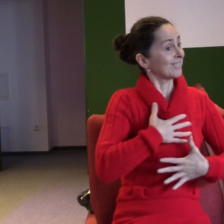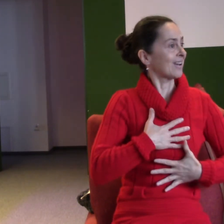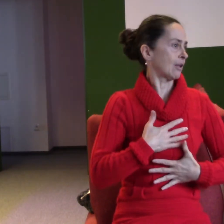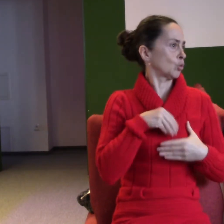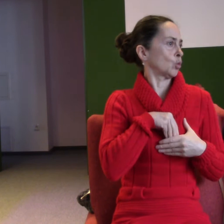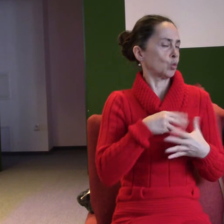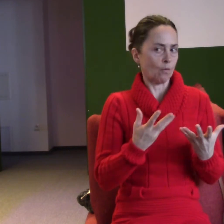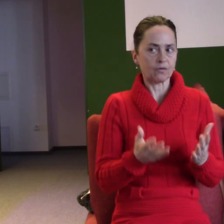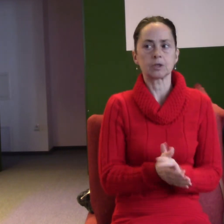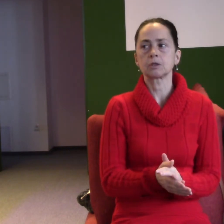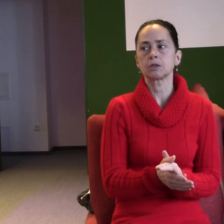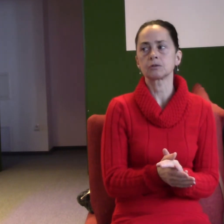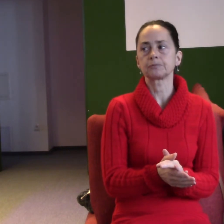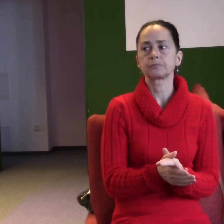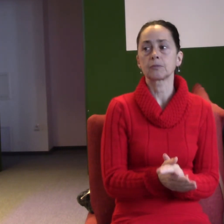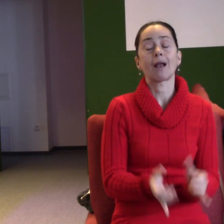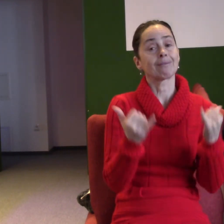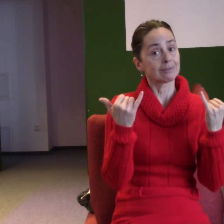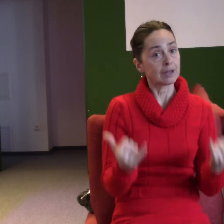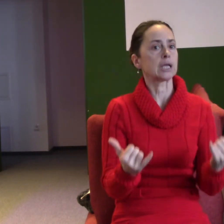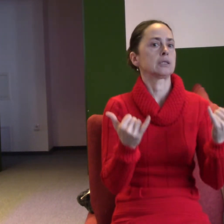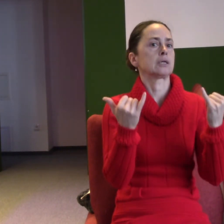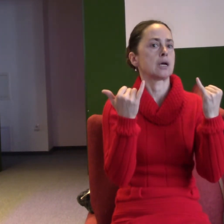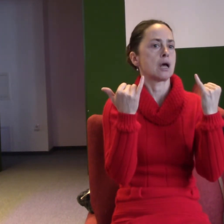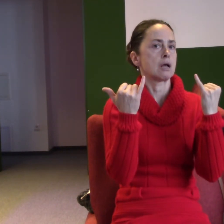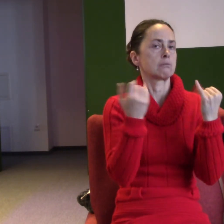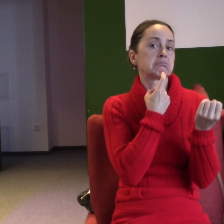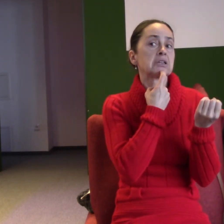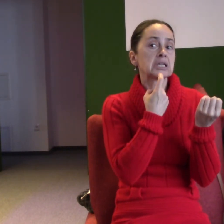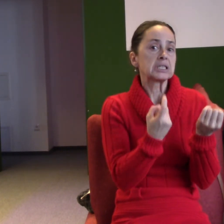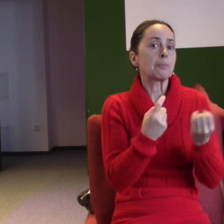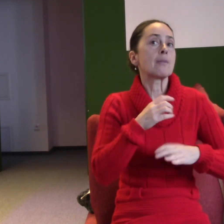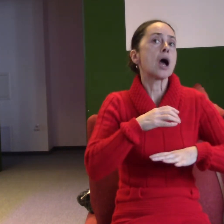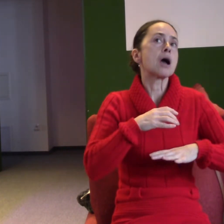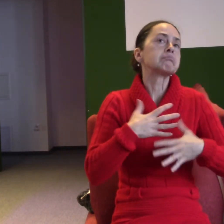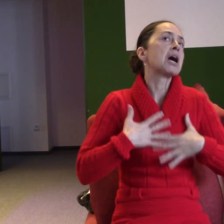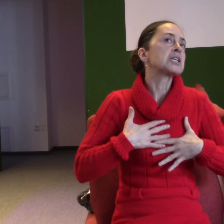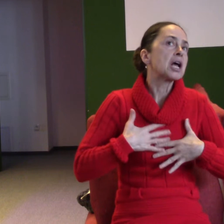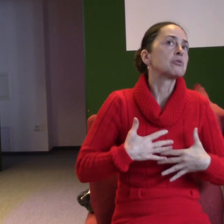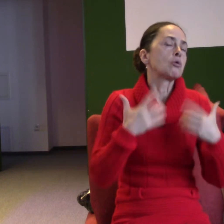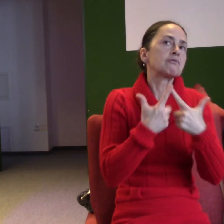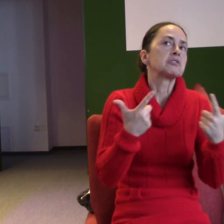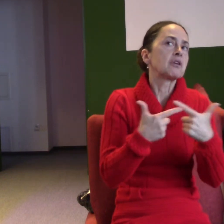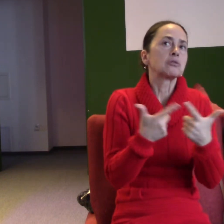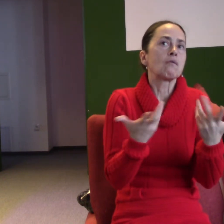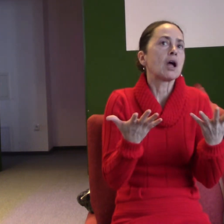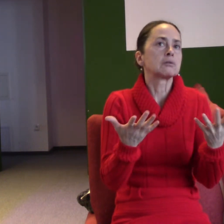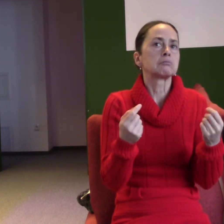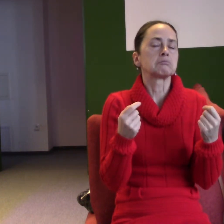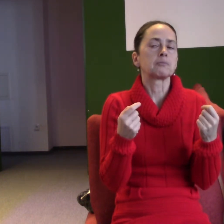že radost, o které chceme mluvit, není ani věc projevu toho, jak